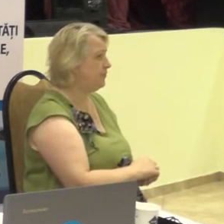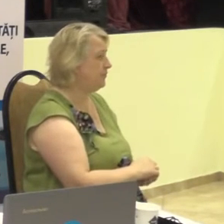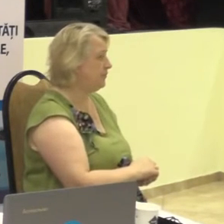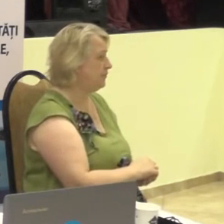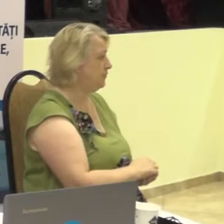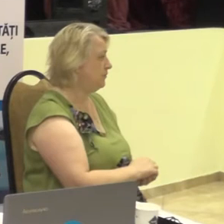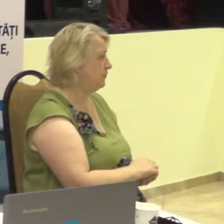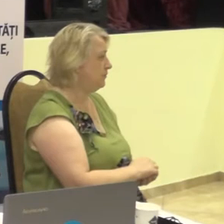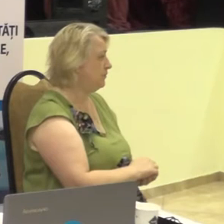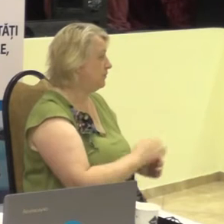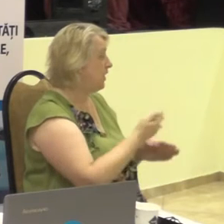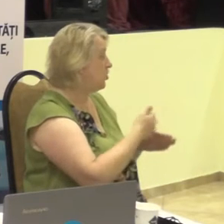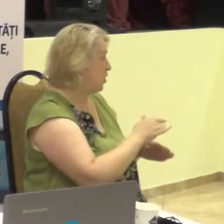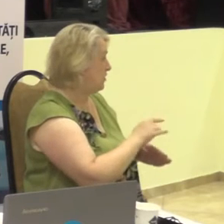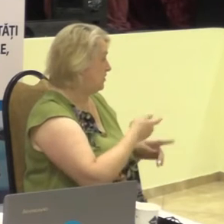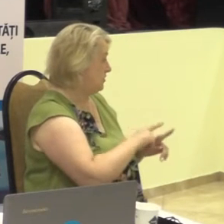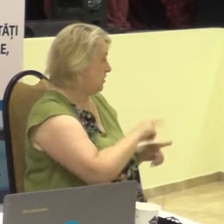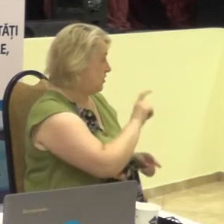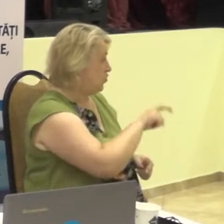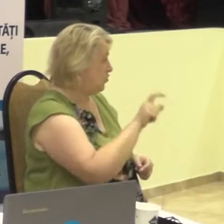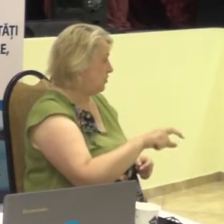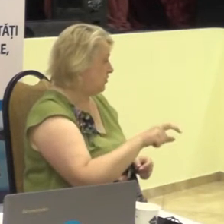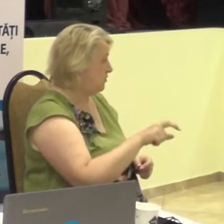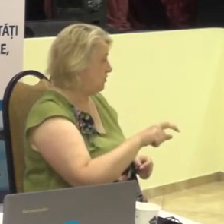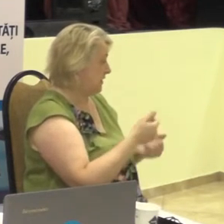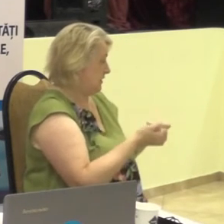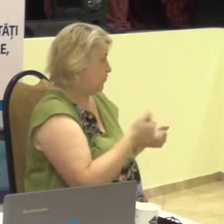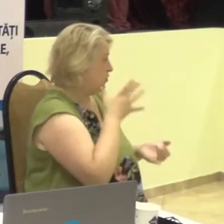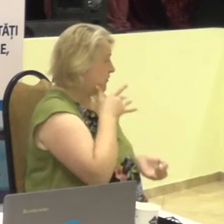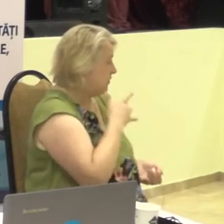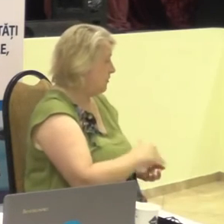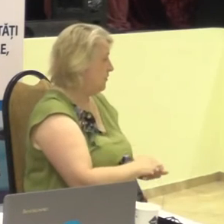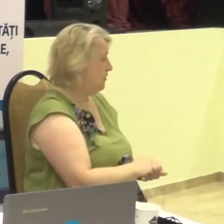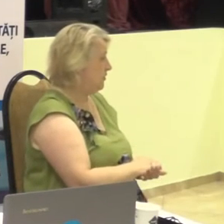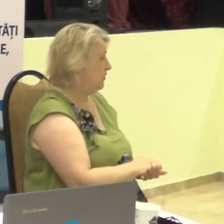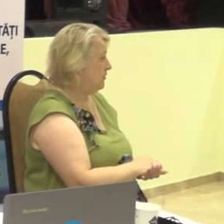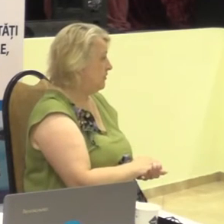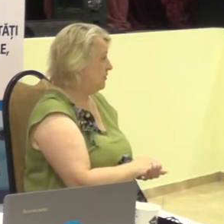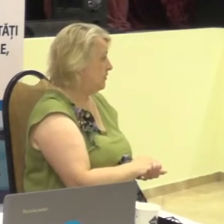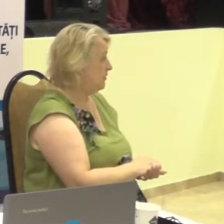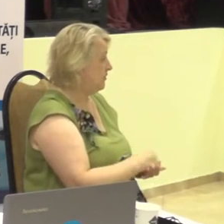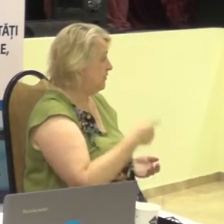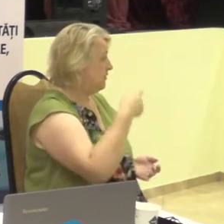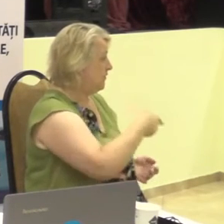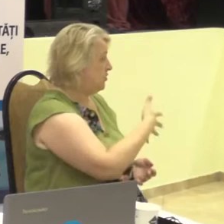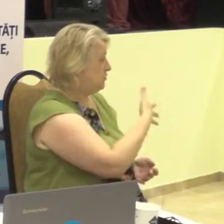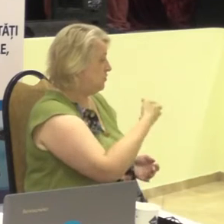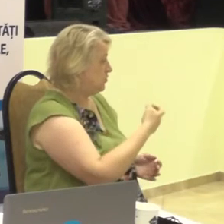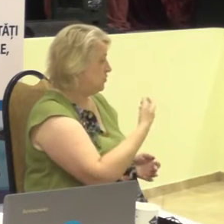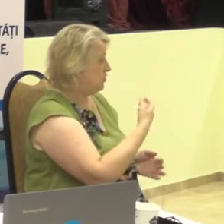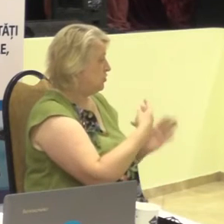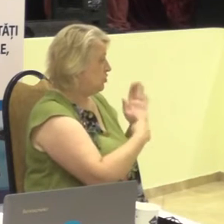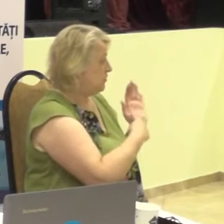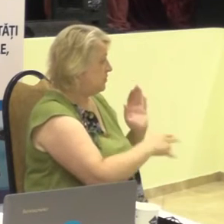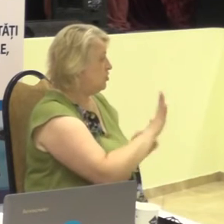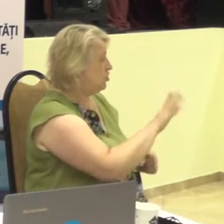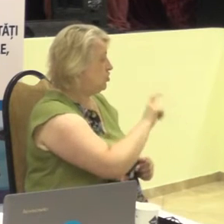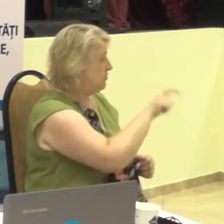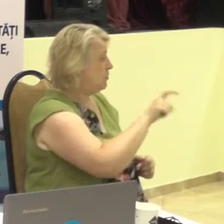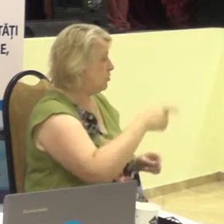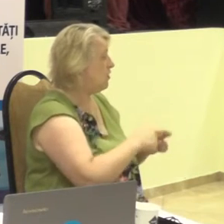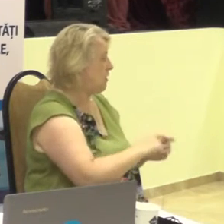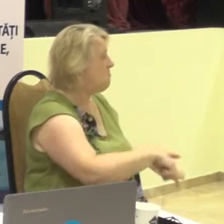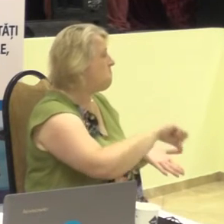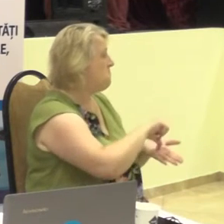O parte din ei, la ora actuală, 2.575 de persoane, sunt